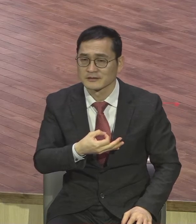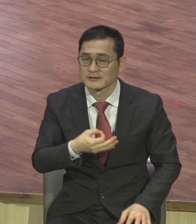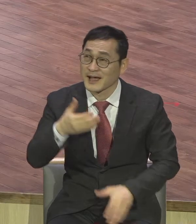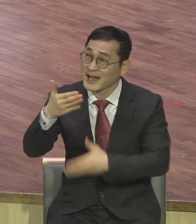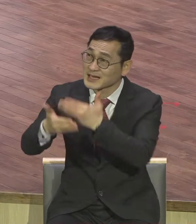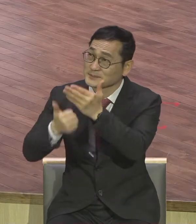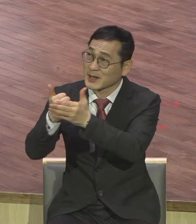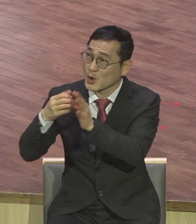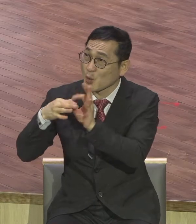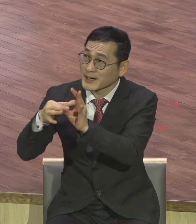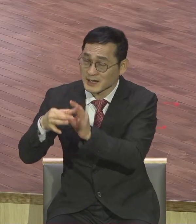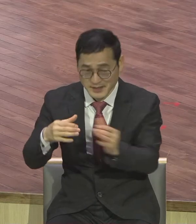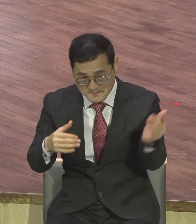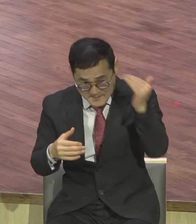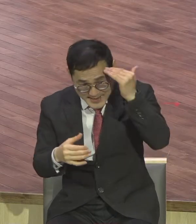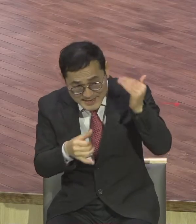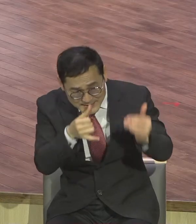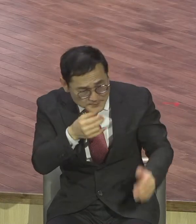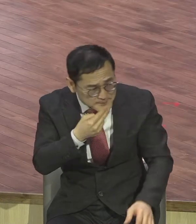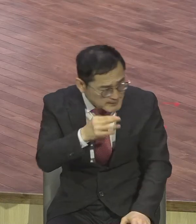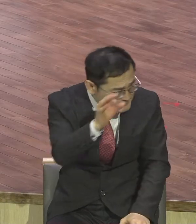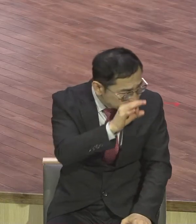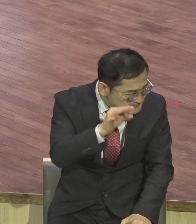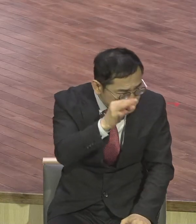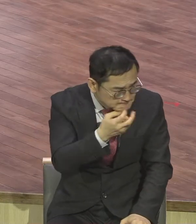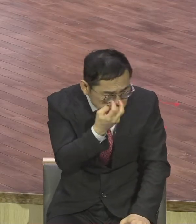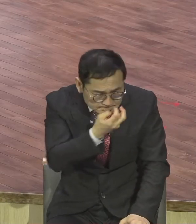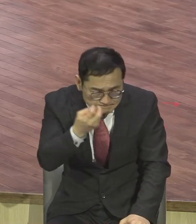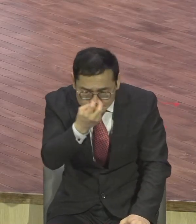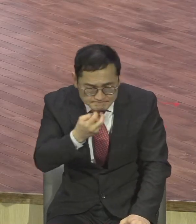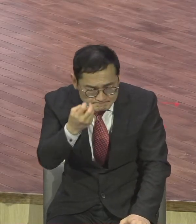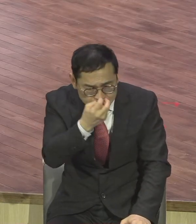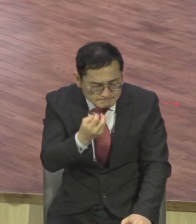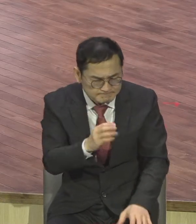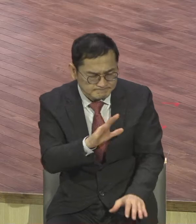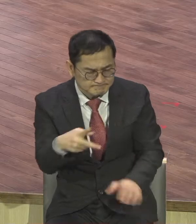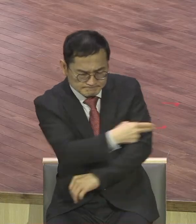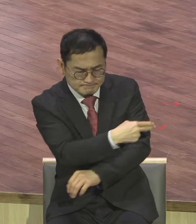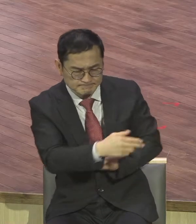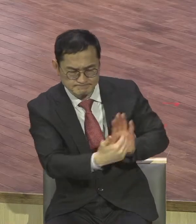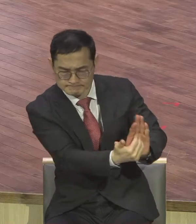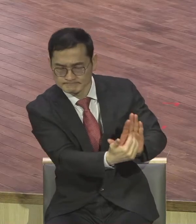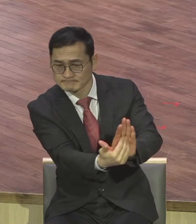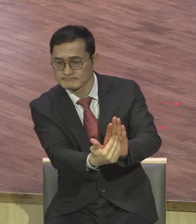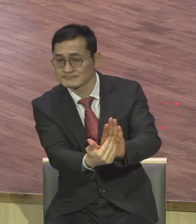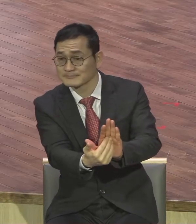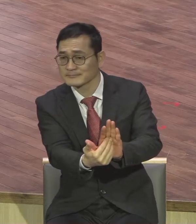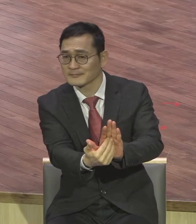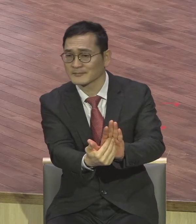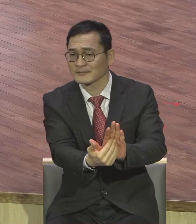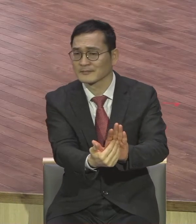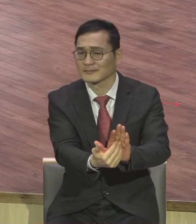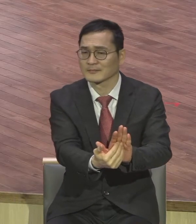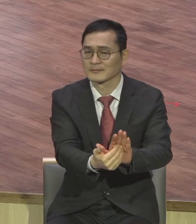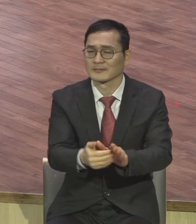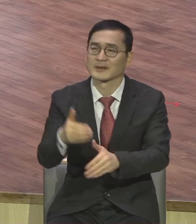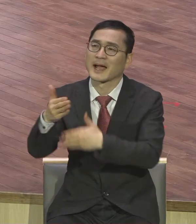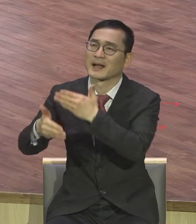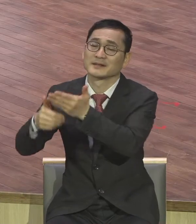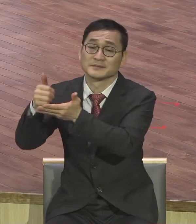걸림돌이 있는가 점검해보고 그래야 그래야 우리의 능력대신 하나님께서 하나님이